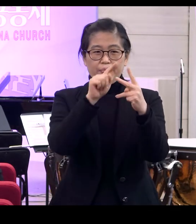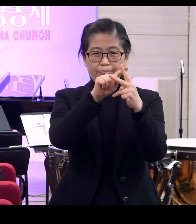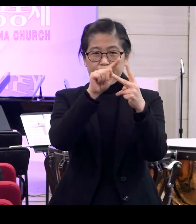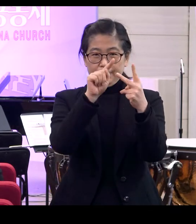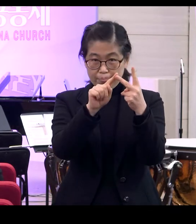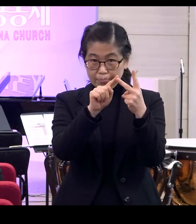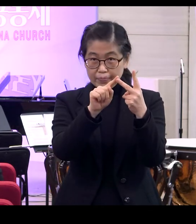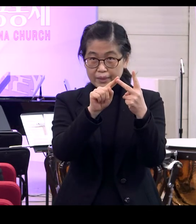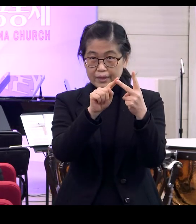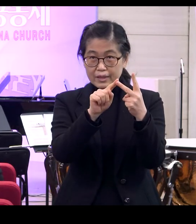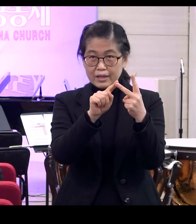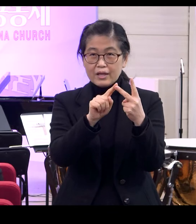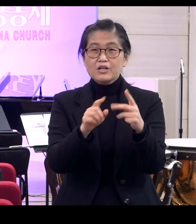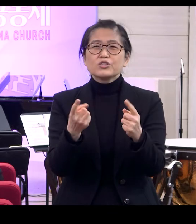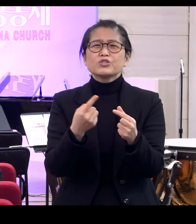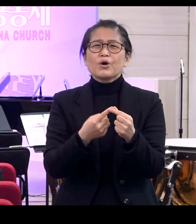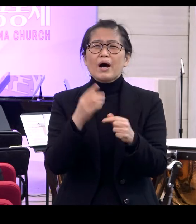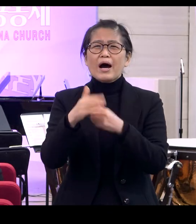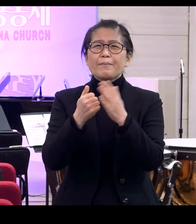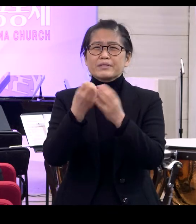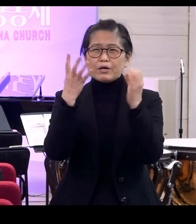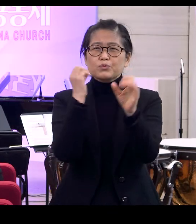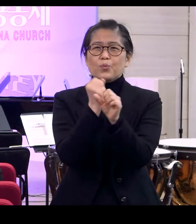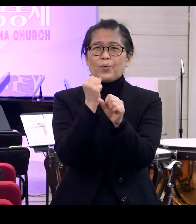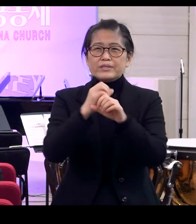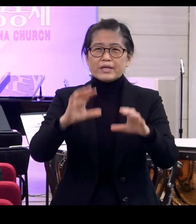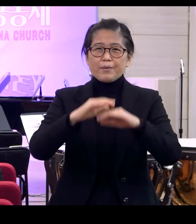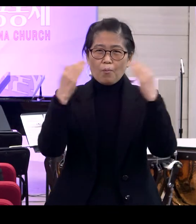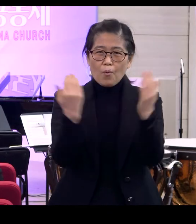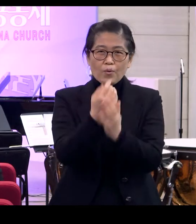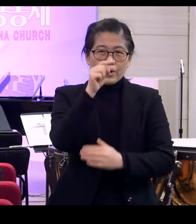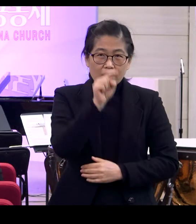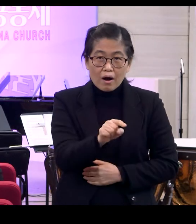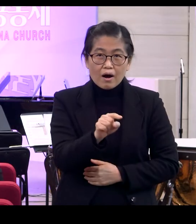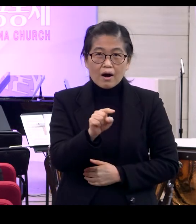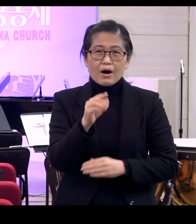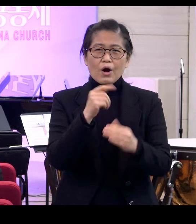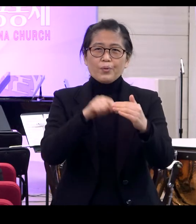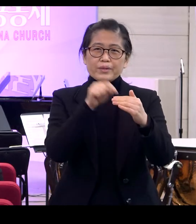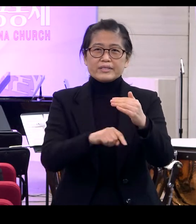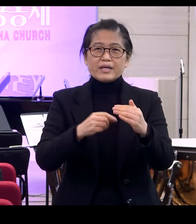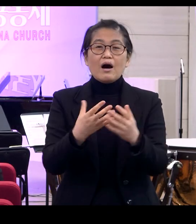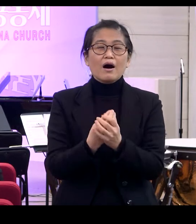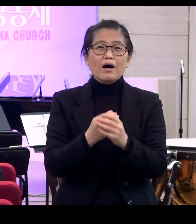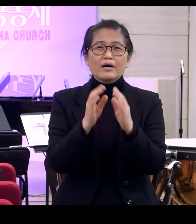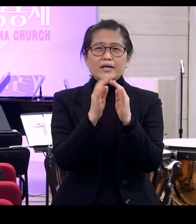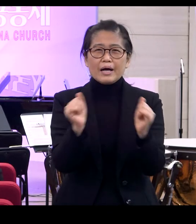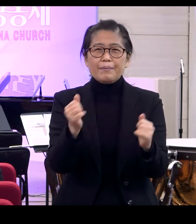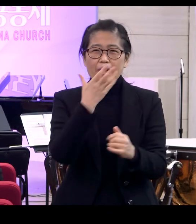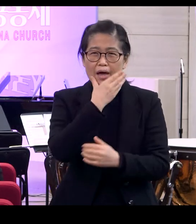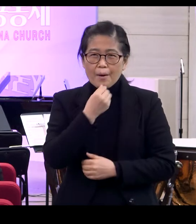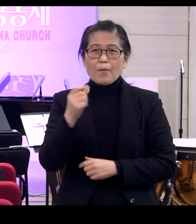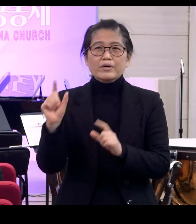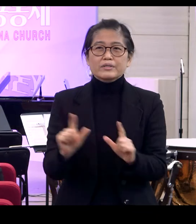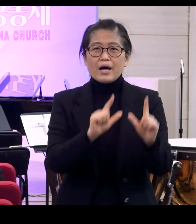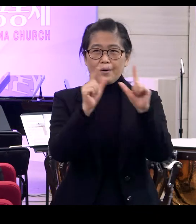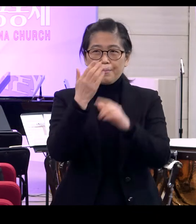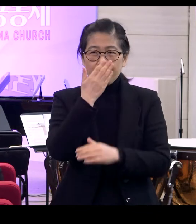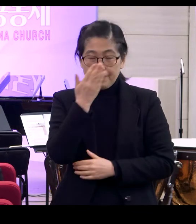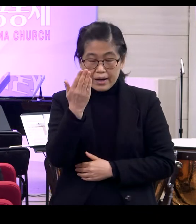하나님이 창조하신 세상의 모든 것은 바로 그 가운데서 인간이 행복하게 살 수 있게 하기 위하여